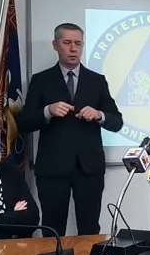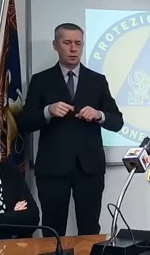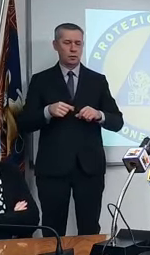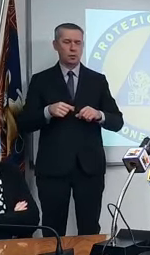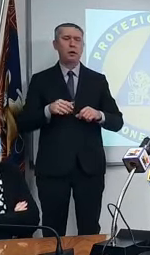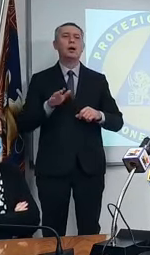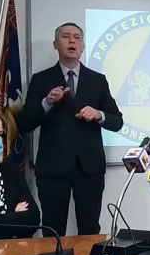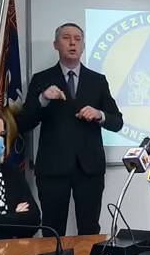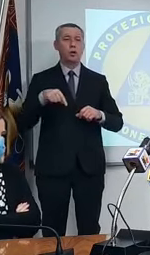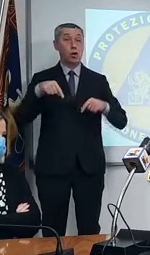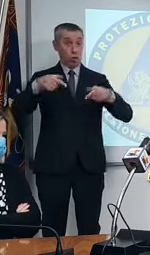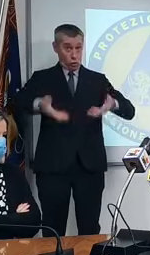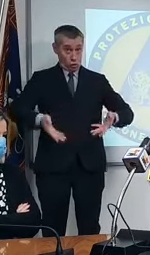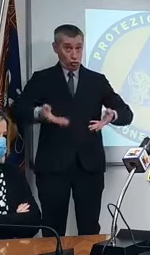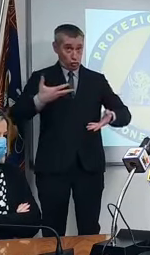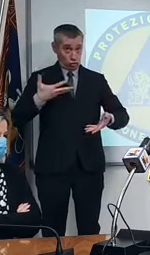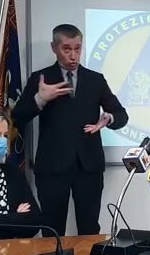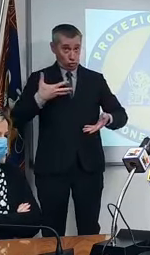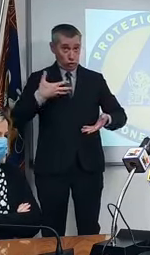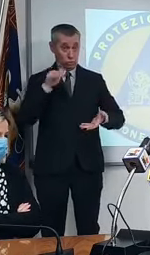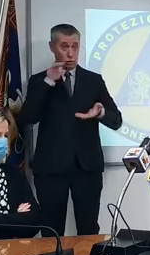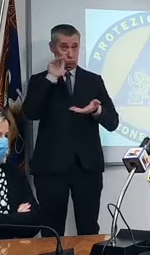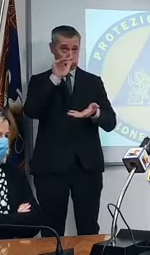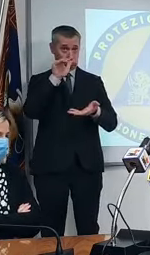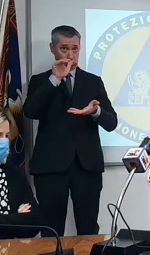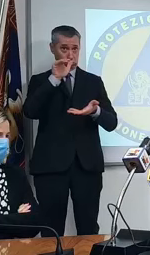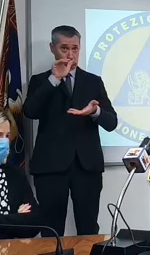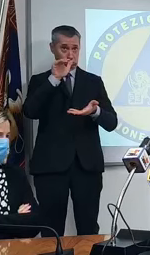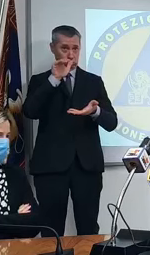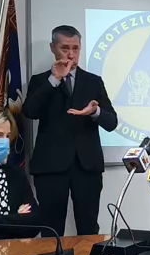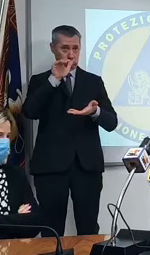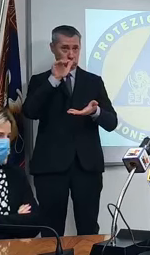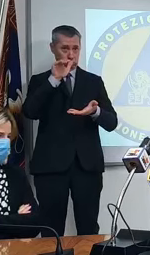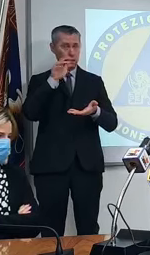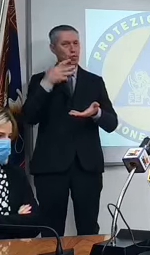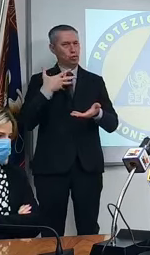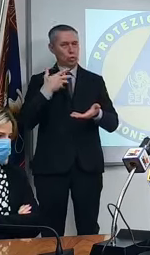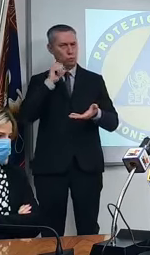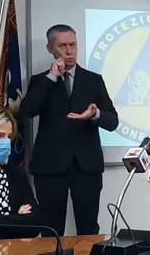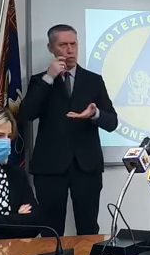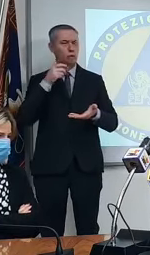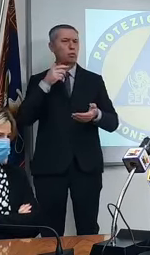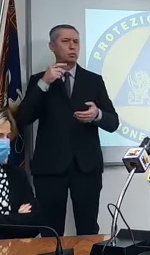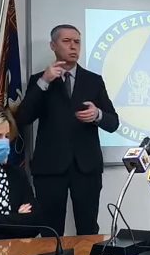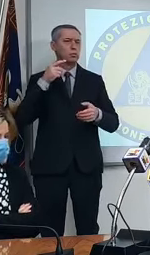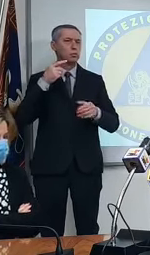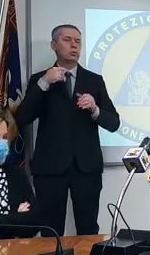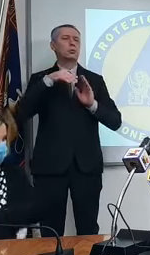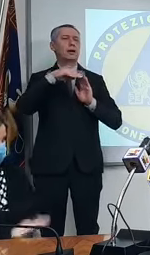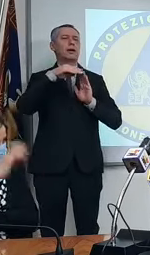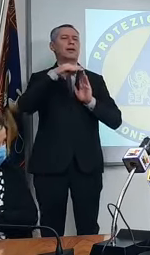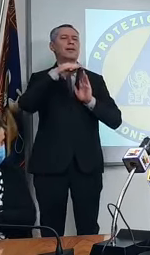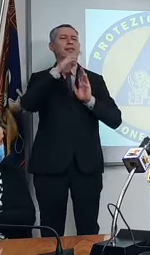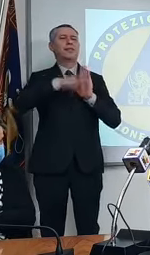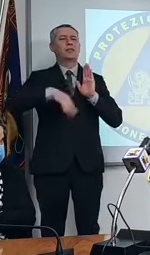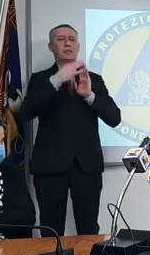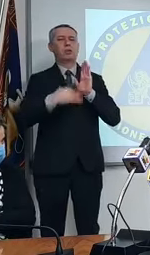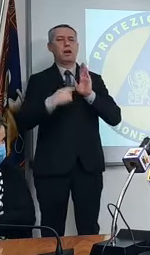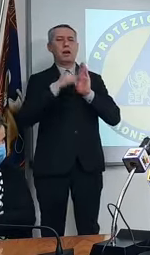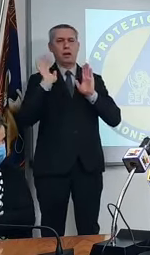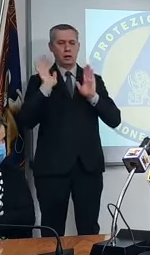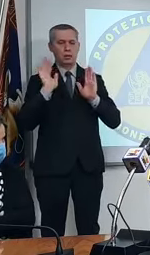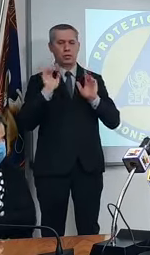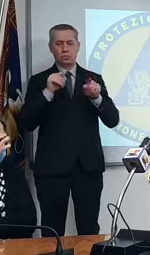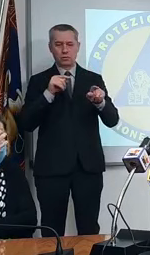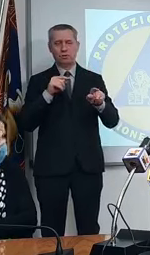Allora, noi abbiamo, c'è un bel dato se vi interessa nella tabella, ma questo è proprio il